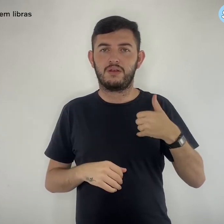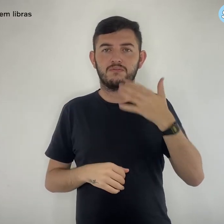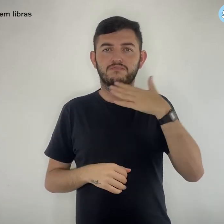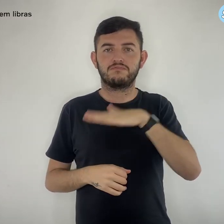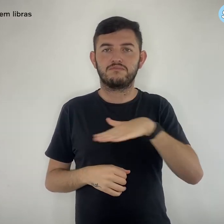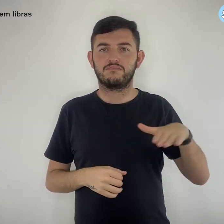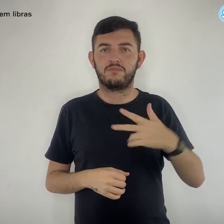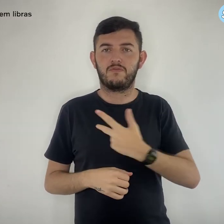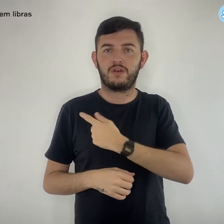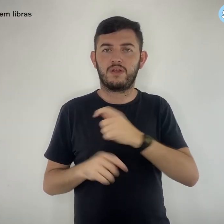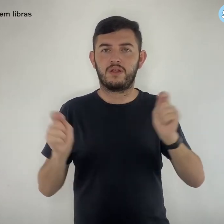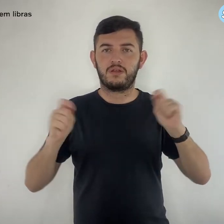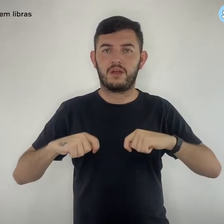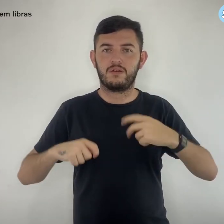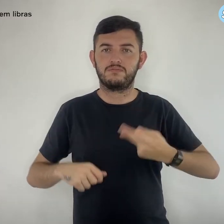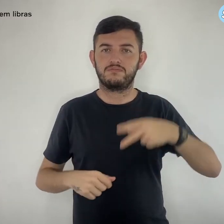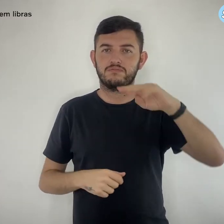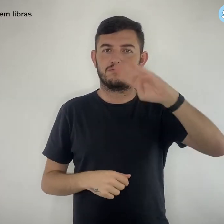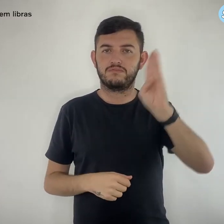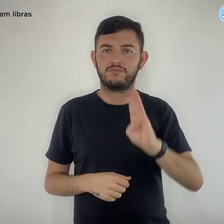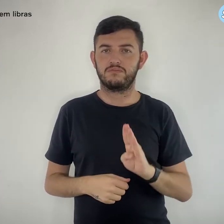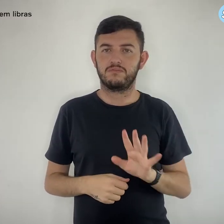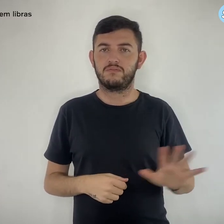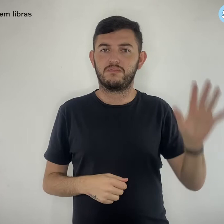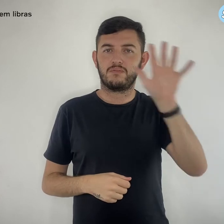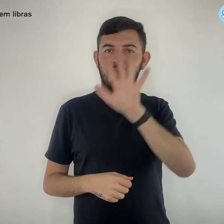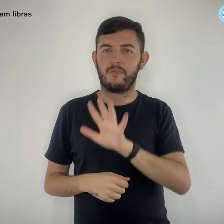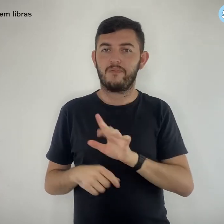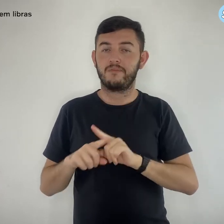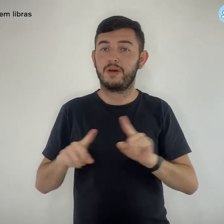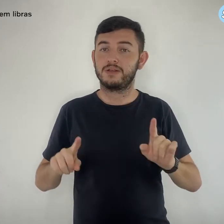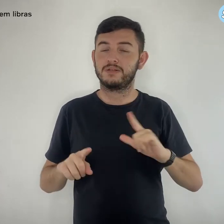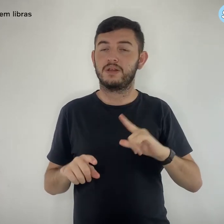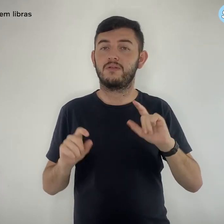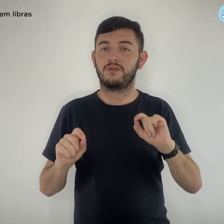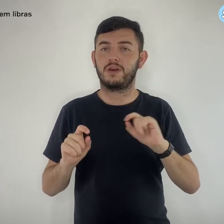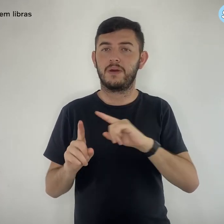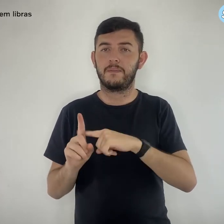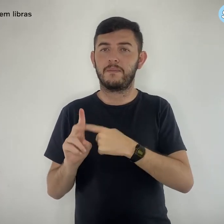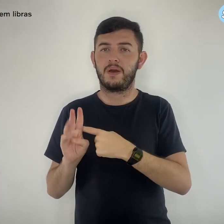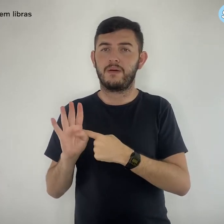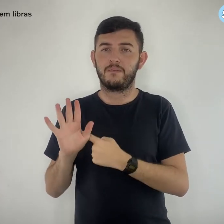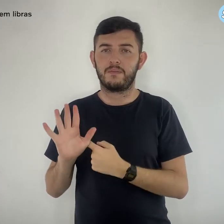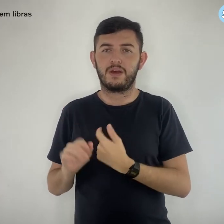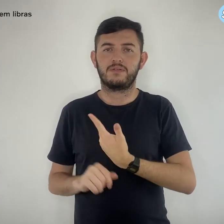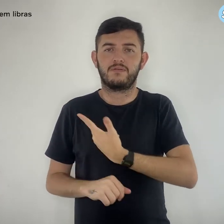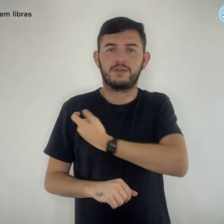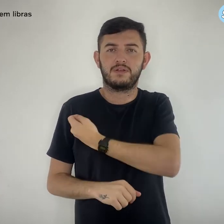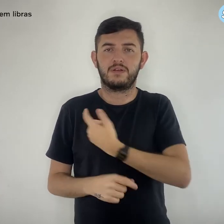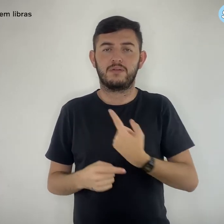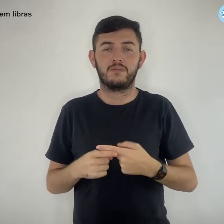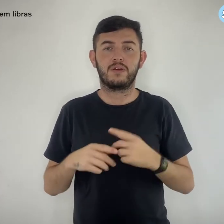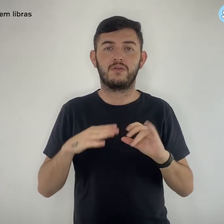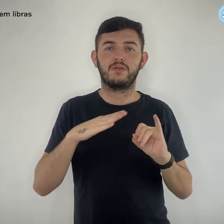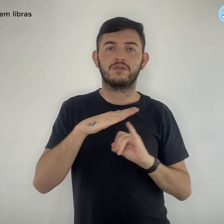vacinadas no Brasil, mas aumenta a oferta de imunizantes, já que o